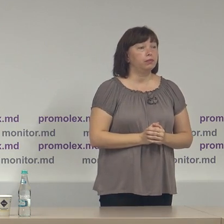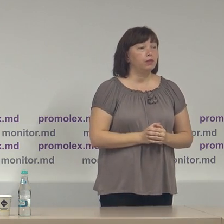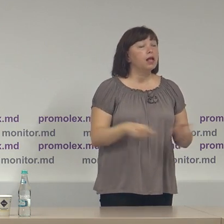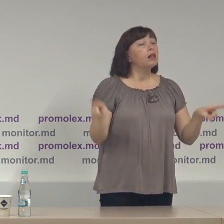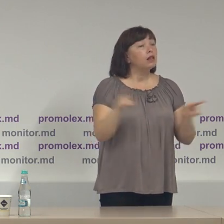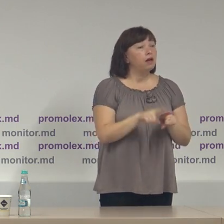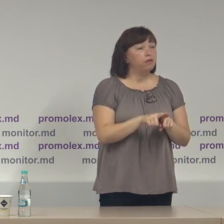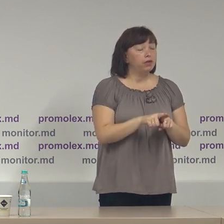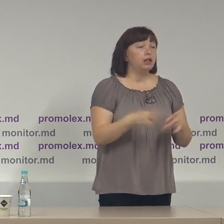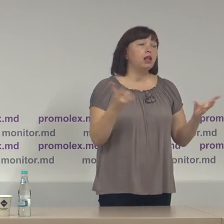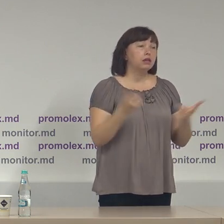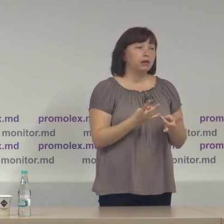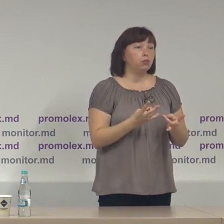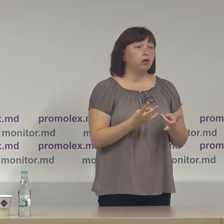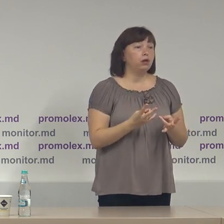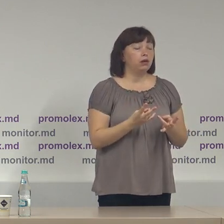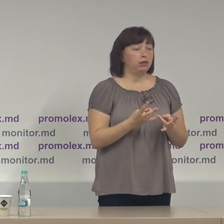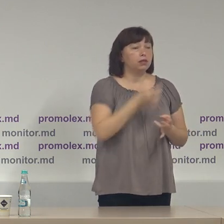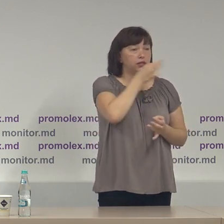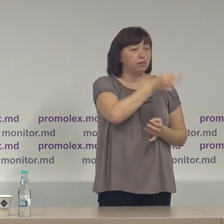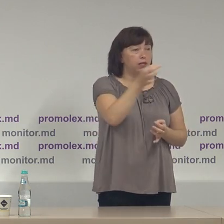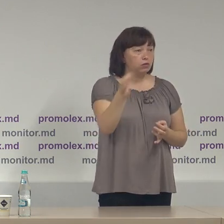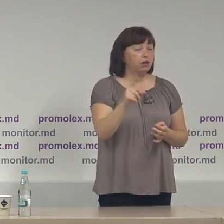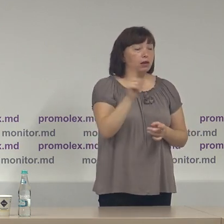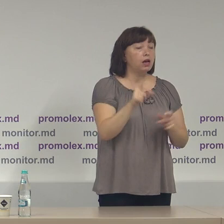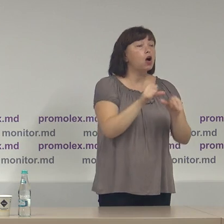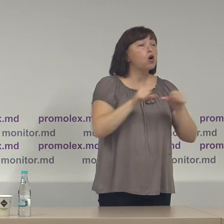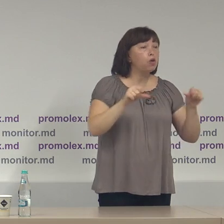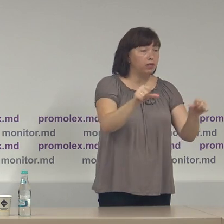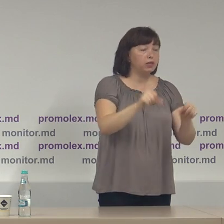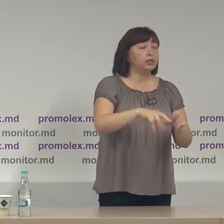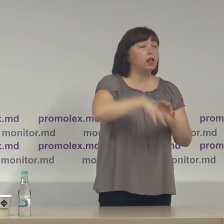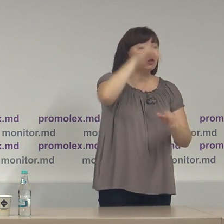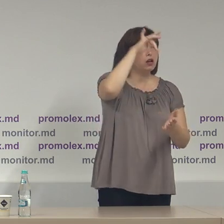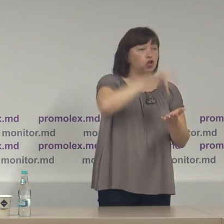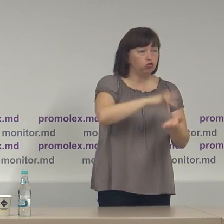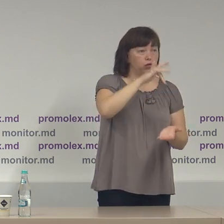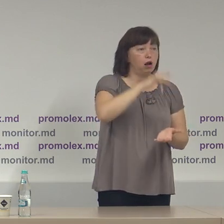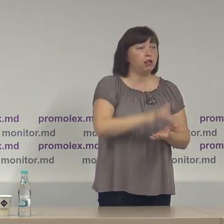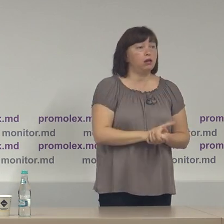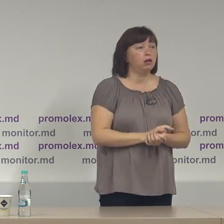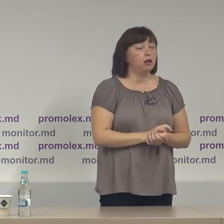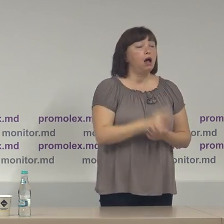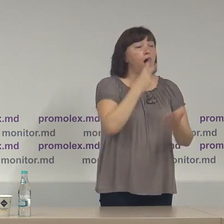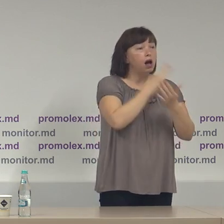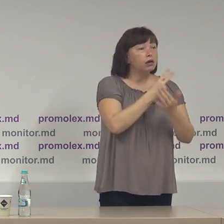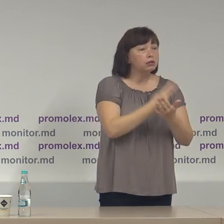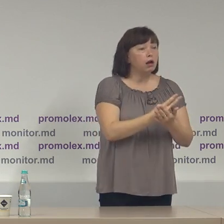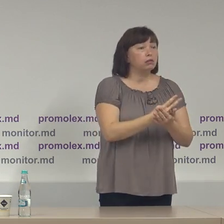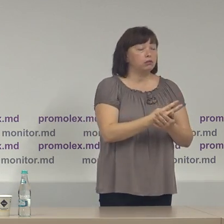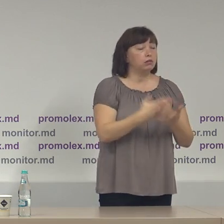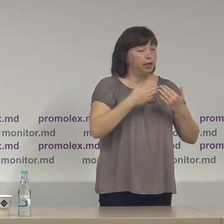La fel trebuie să menționăm că Comisia Electorală Centrală și-a aratat